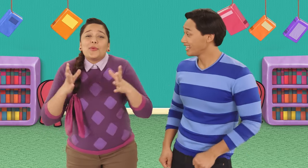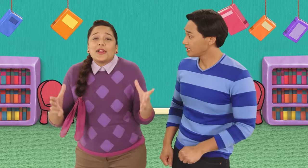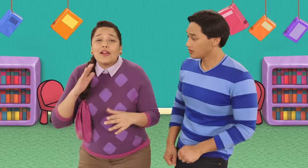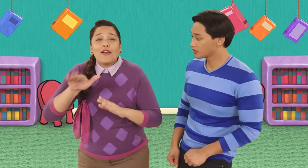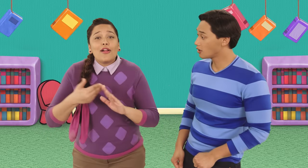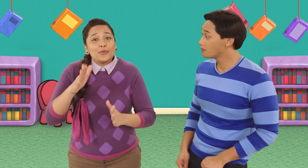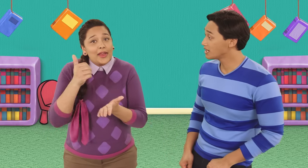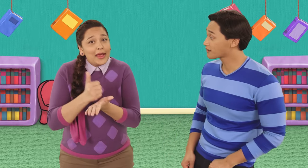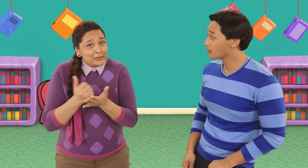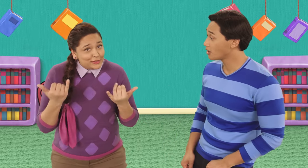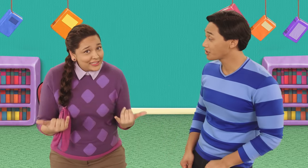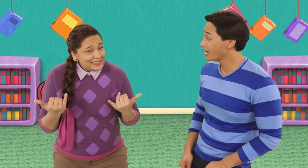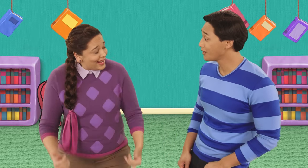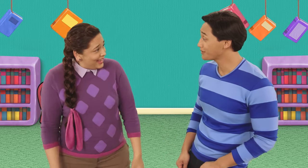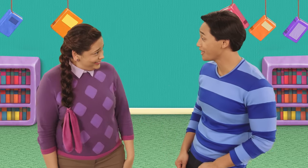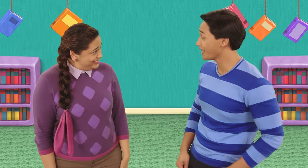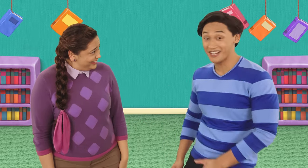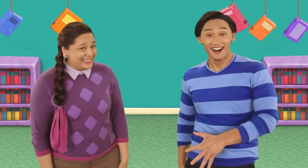¡Muchas gracias por toda su ayuda hoy!